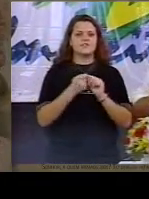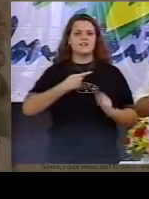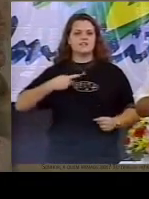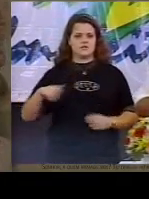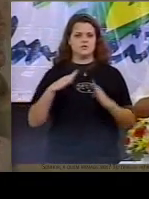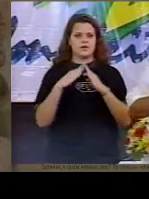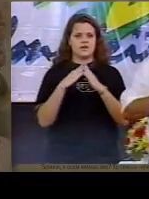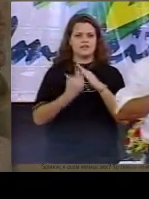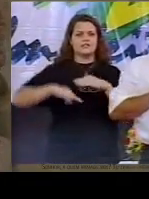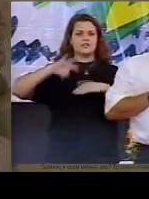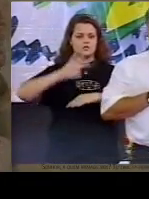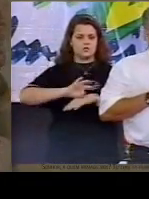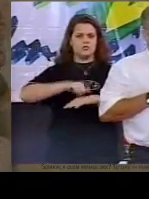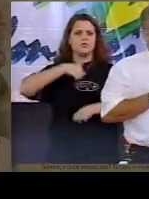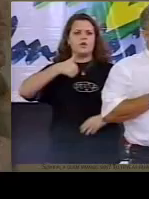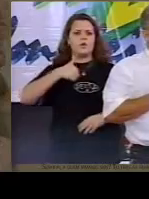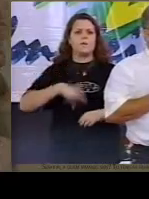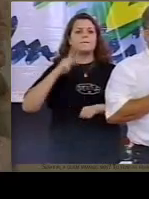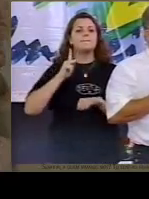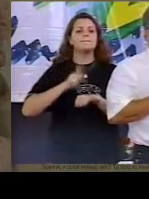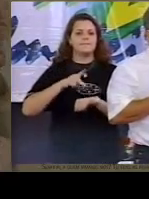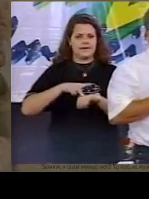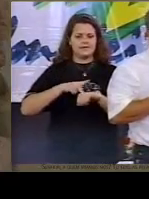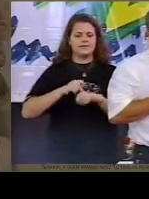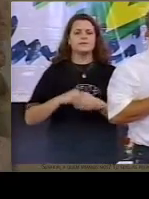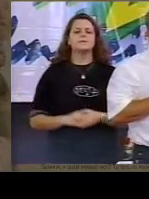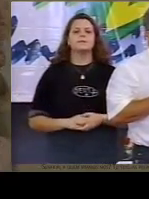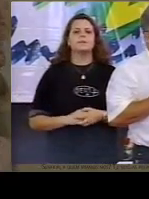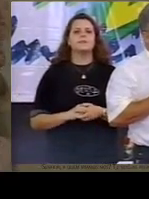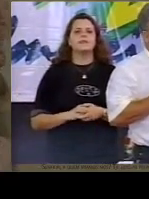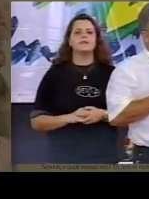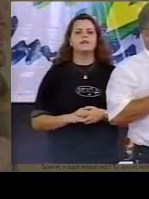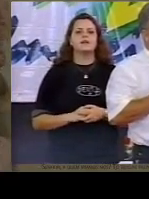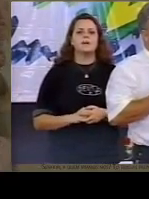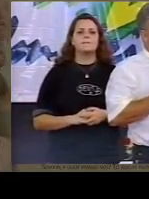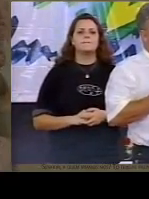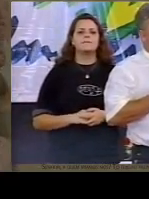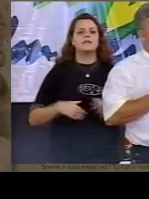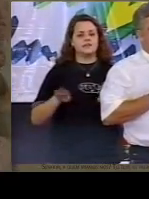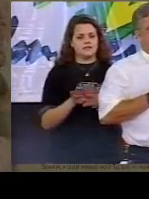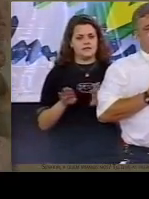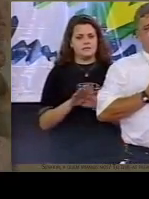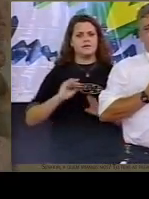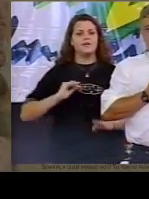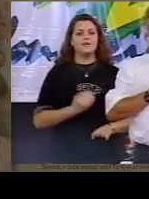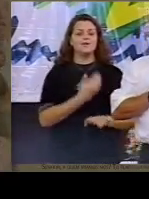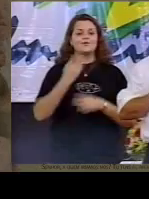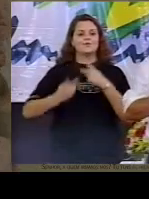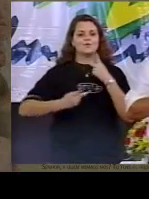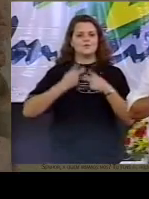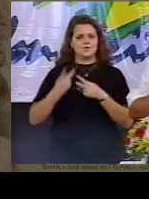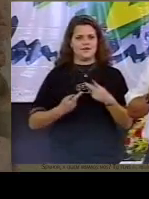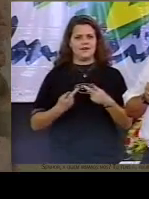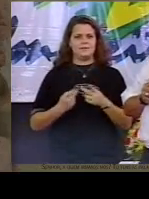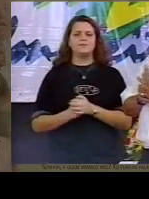e aí o evangelista no versículo 25 e depois no versículo 27 repete uma